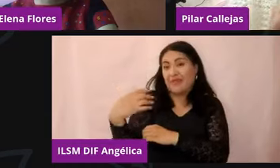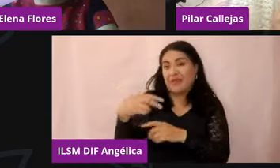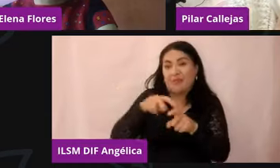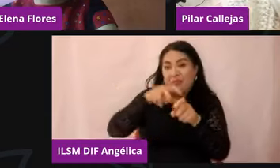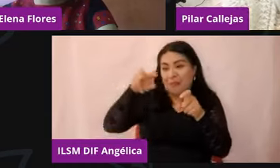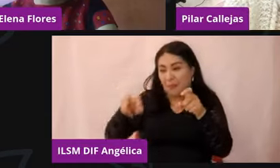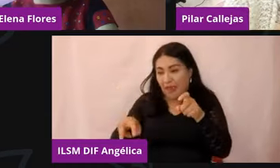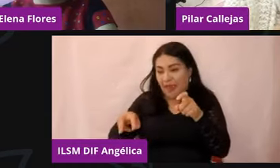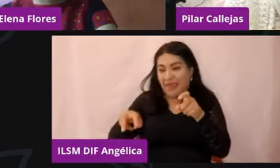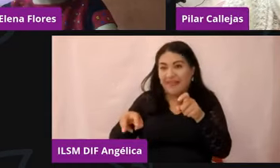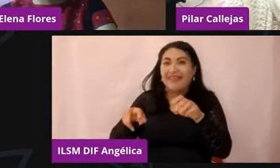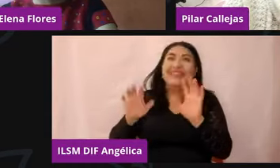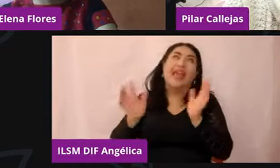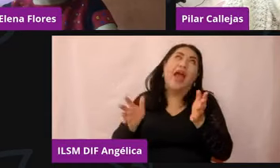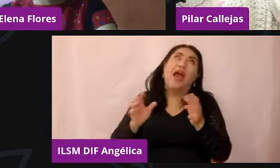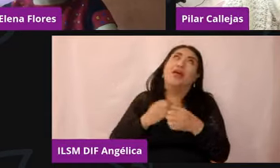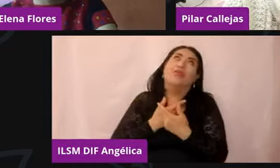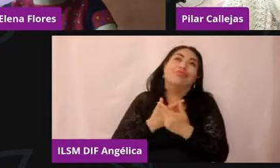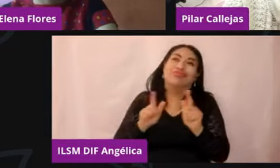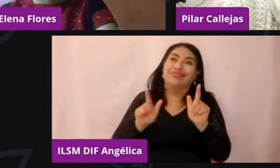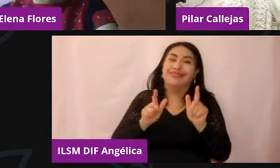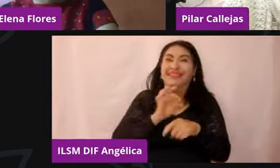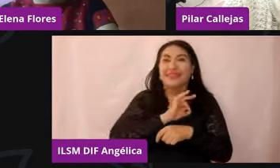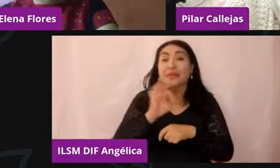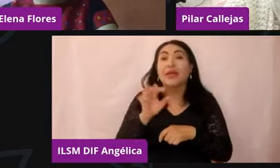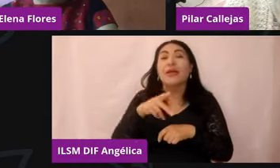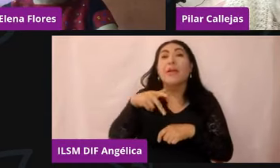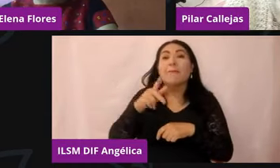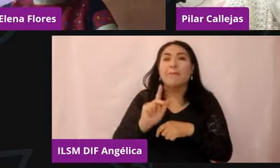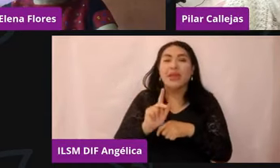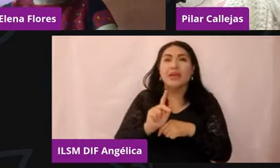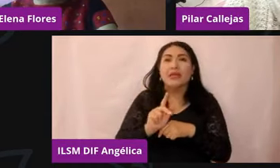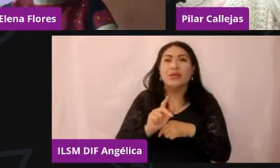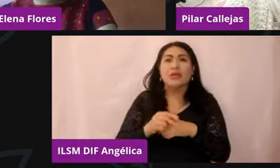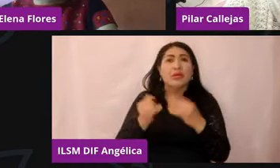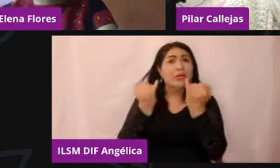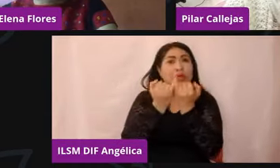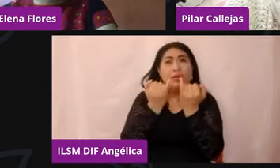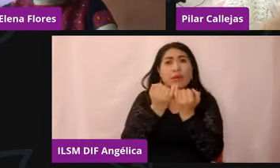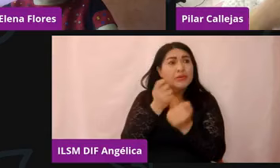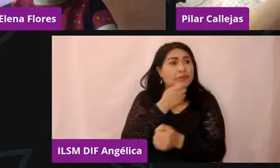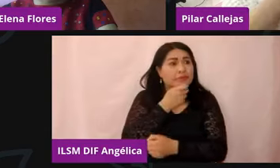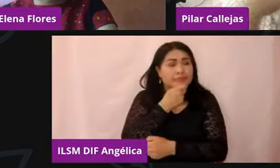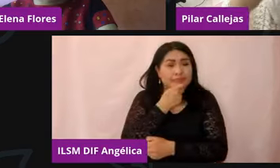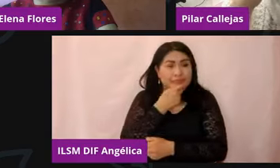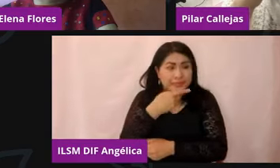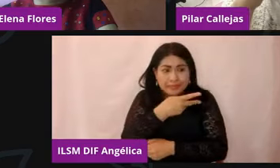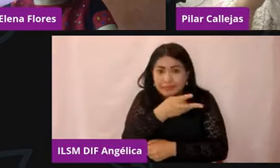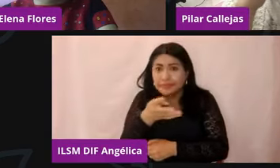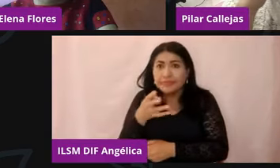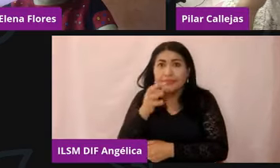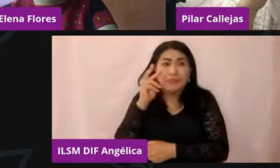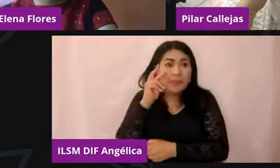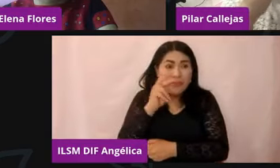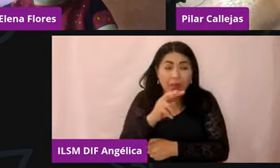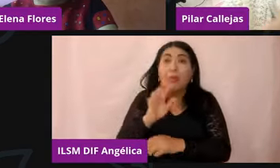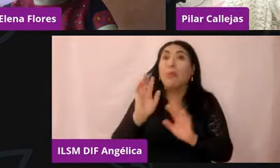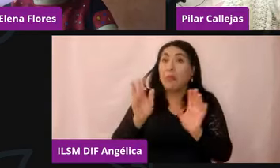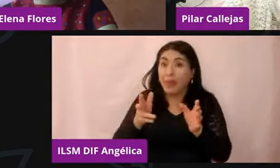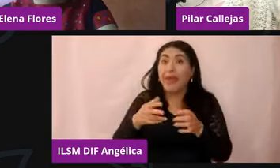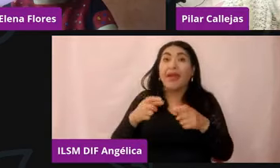tales cosas, ¿no? Pero creo que ya van a normalizar, yo a los niños los veo más normalizados con su uso de cubrebocas,